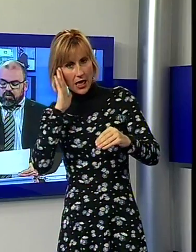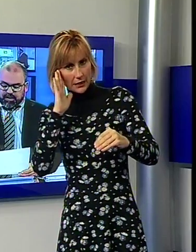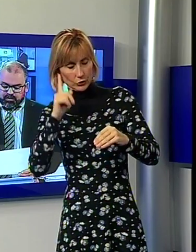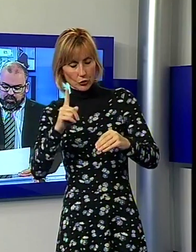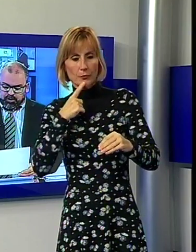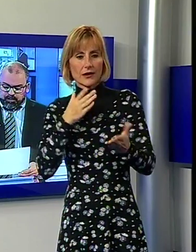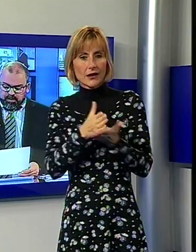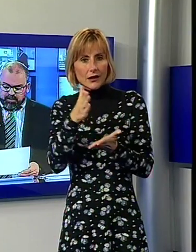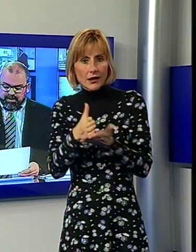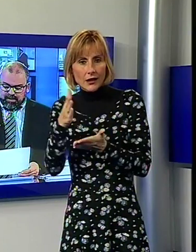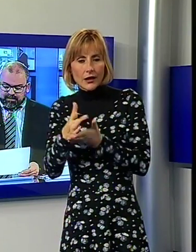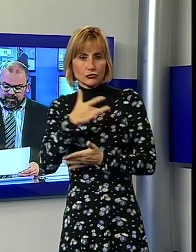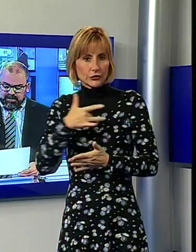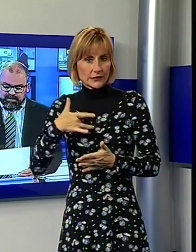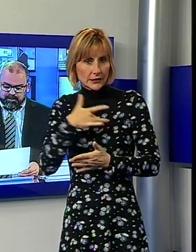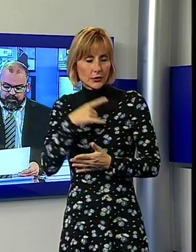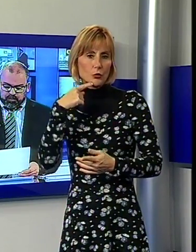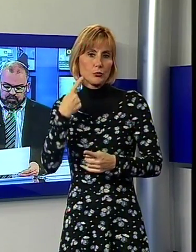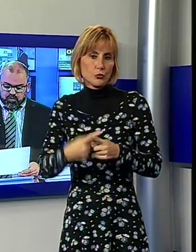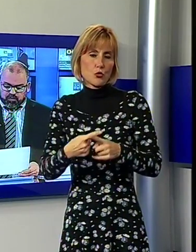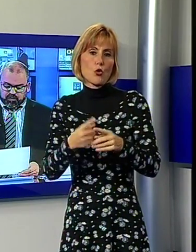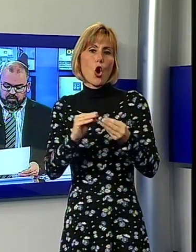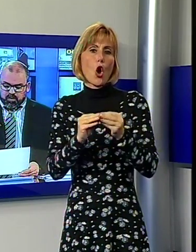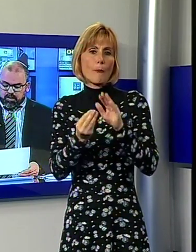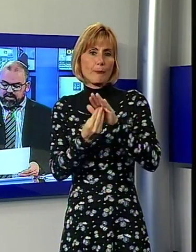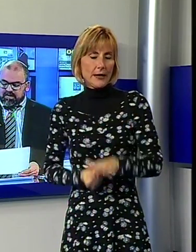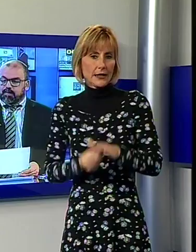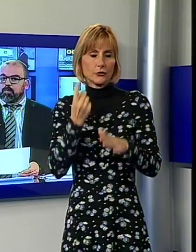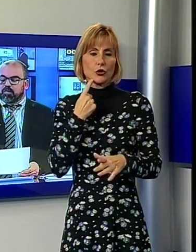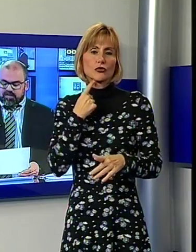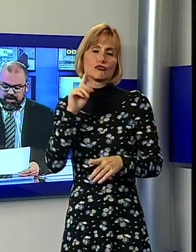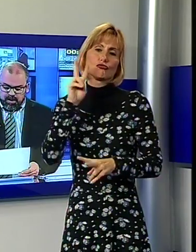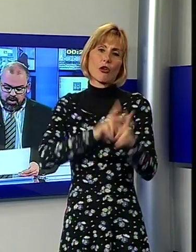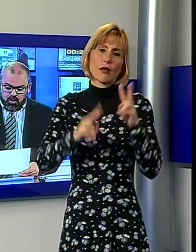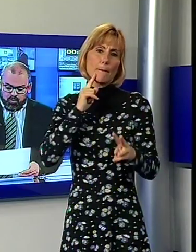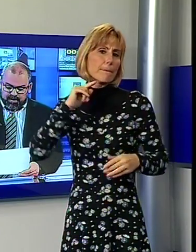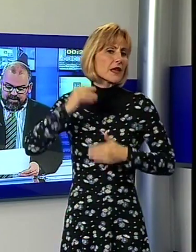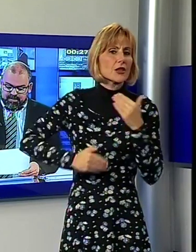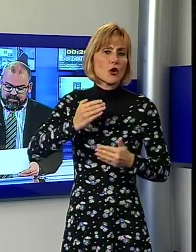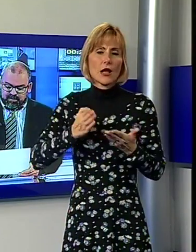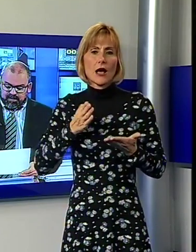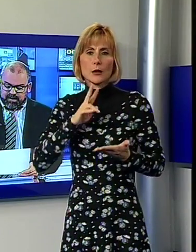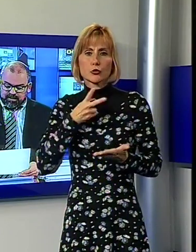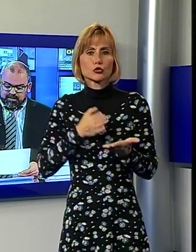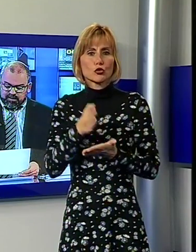operatori per migliorare l'attività del pronto soccorso di Lucca. Questa è la proposta organizzativa che la direzione